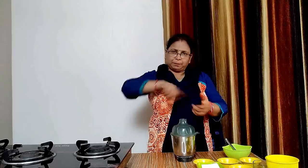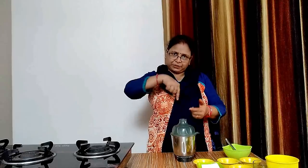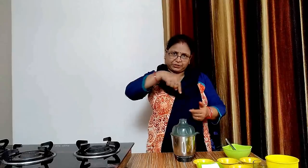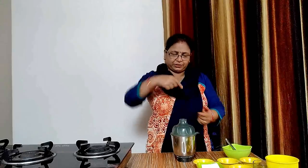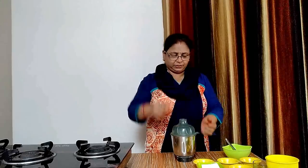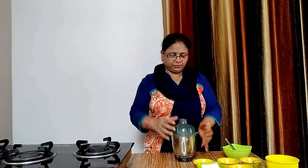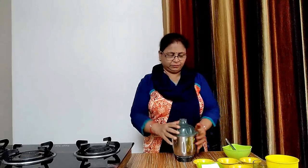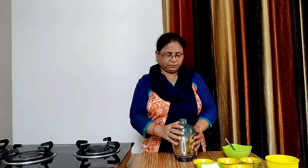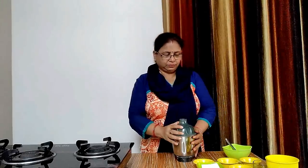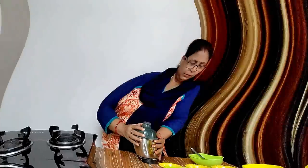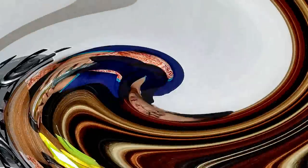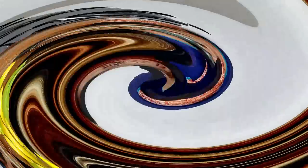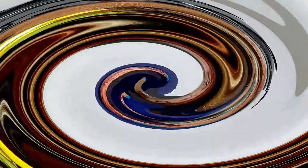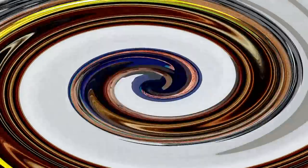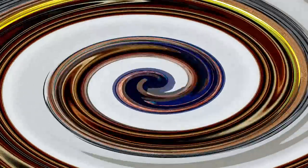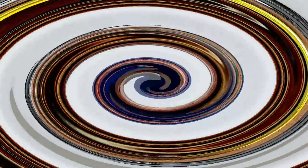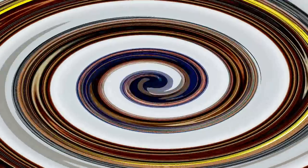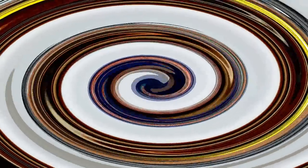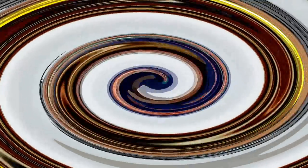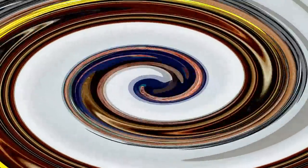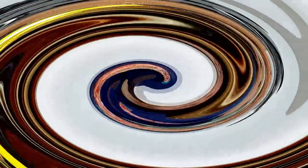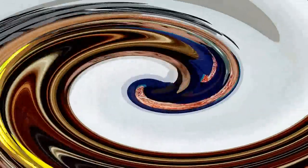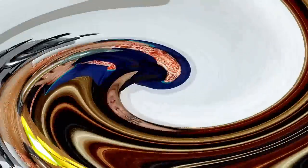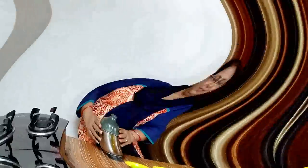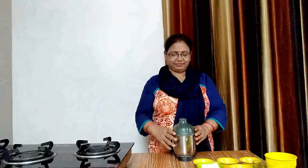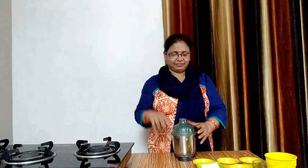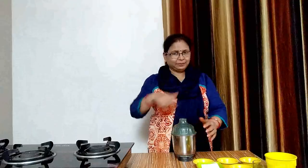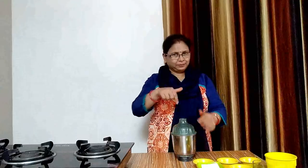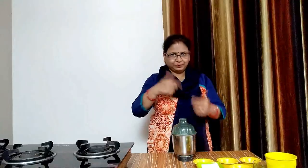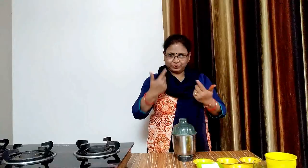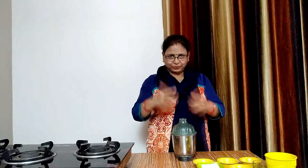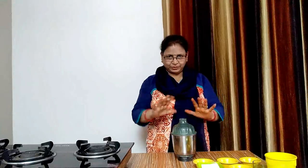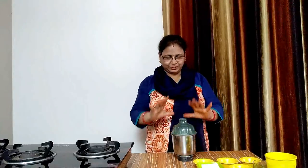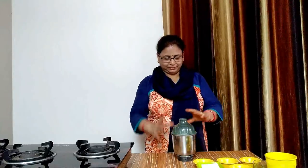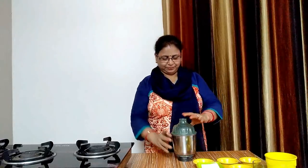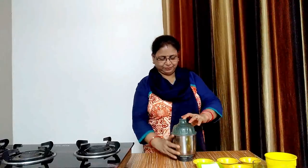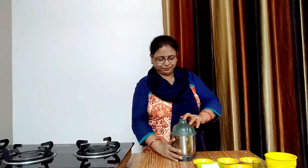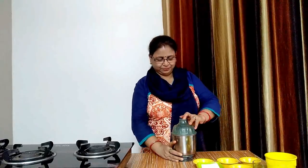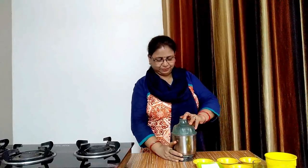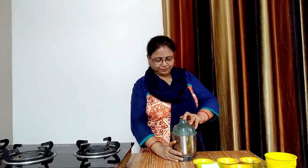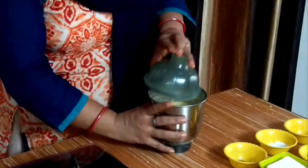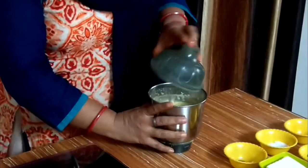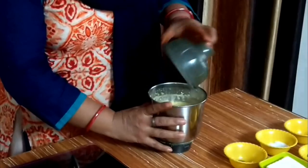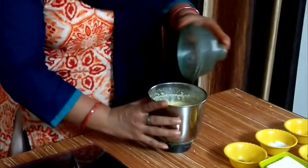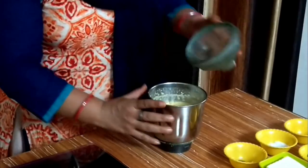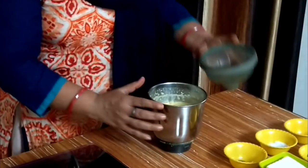और पीस लेंगे मुंग डाल पिस चुकी है